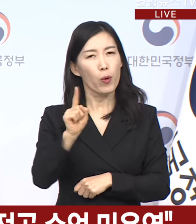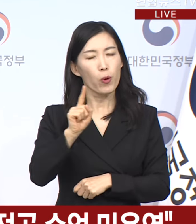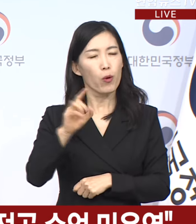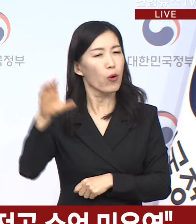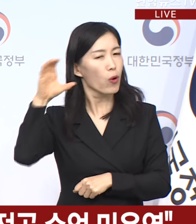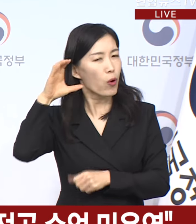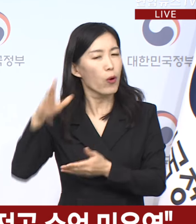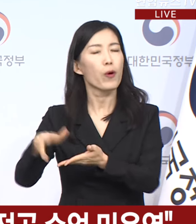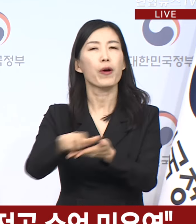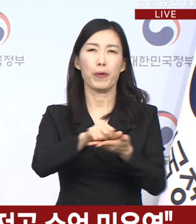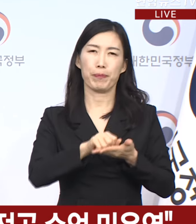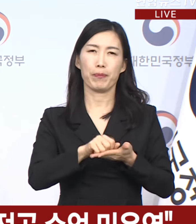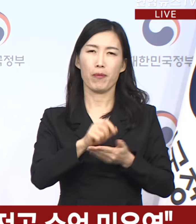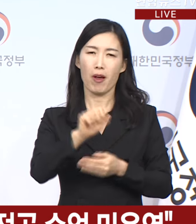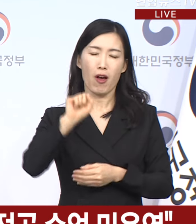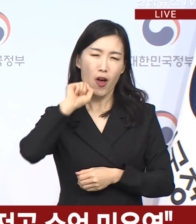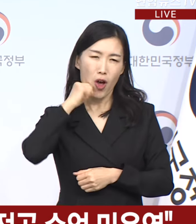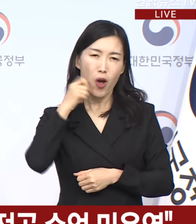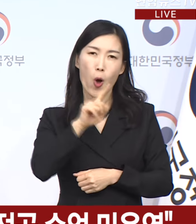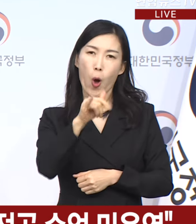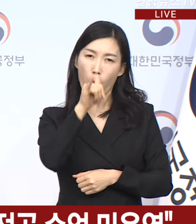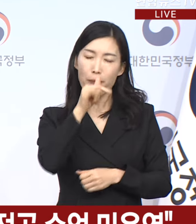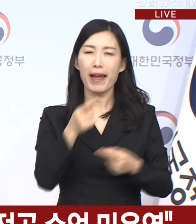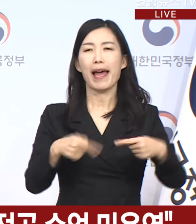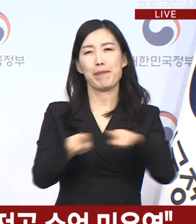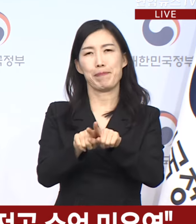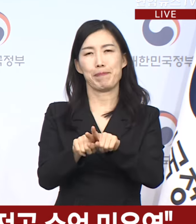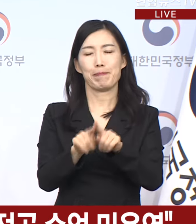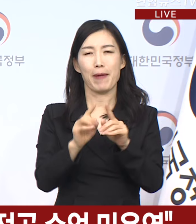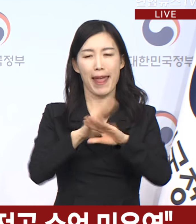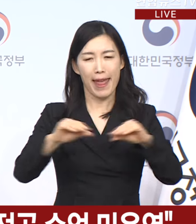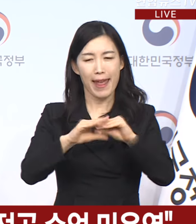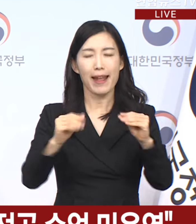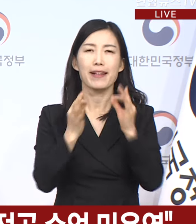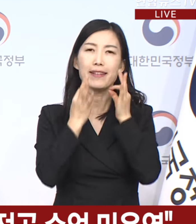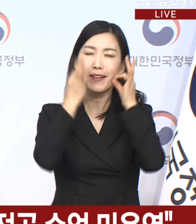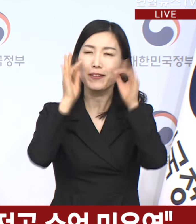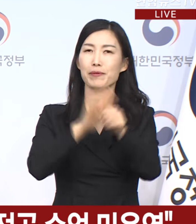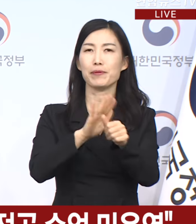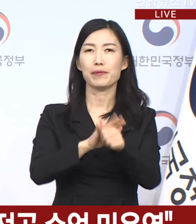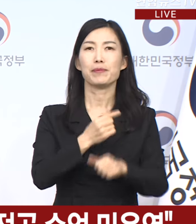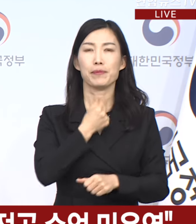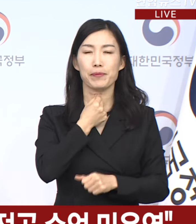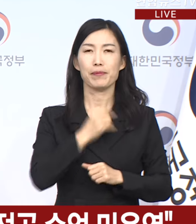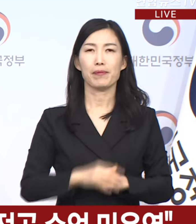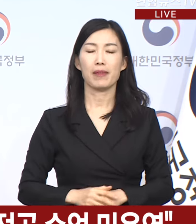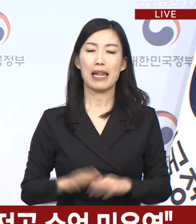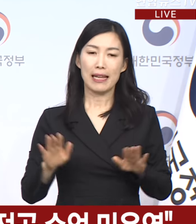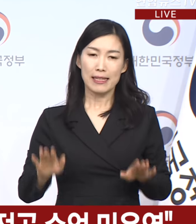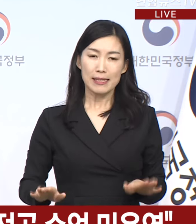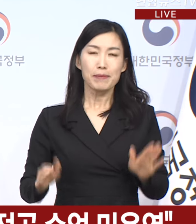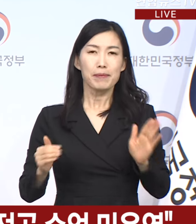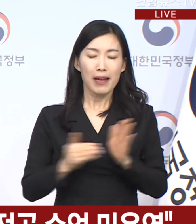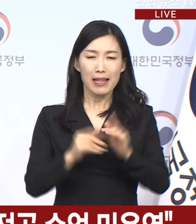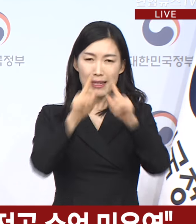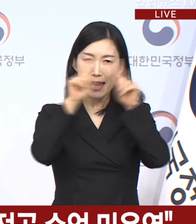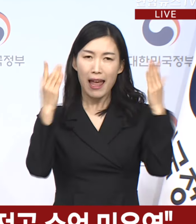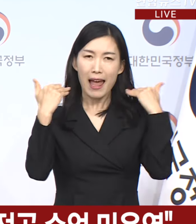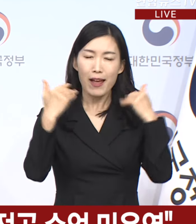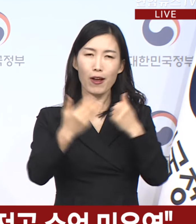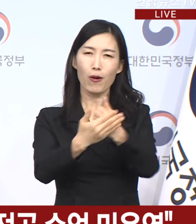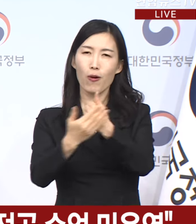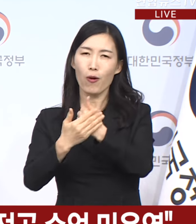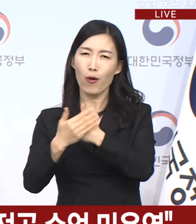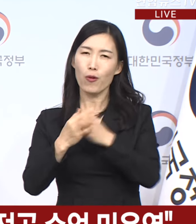부분이 있다면 함께 해결하기 위해 최선을 다하겠습니다. 지금까지 보여주신 대학의 노력에